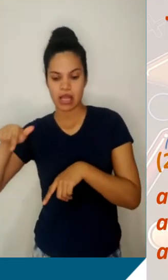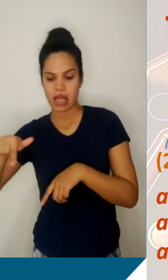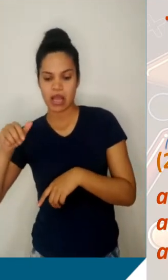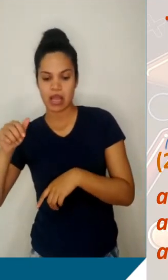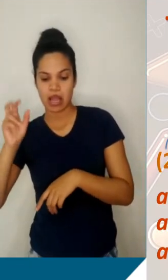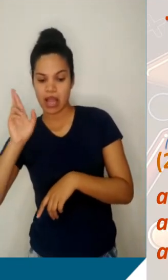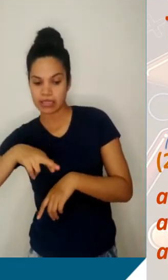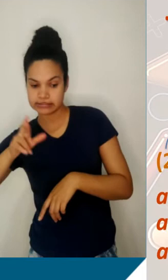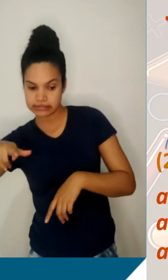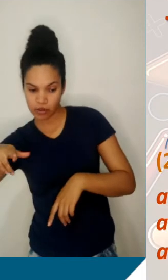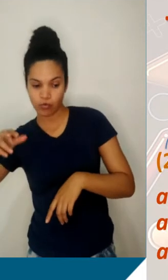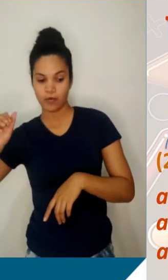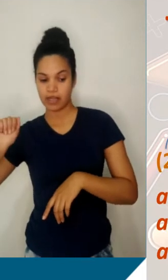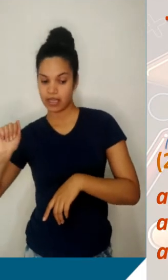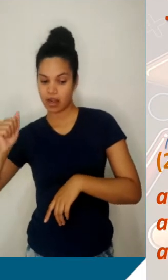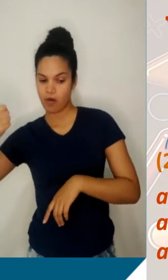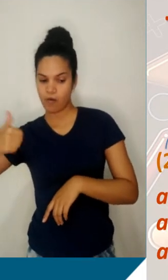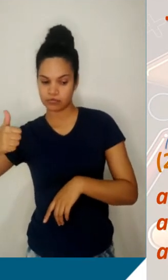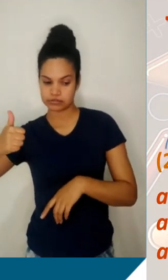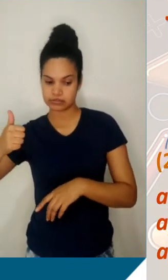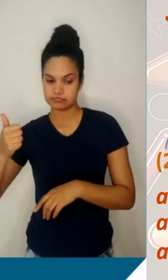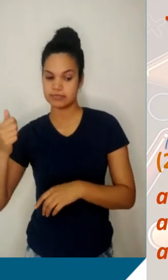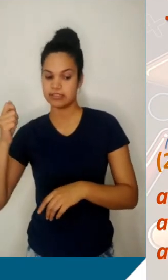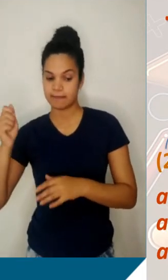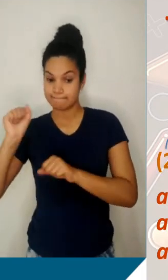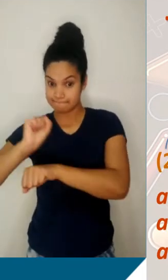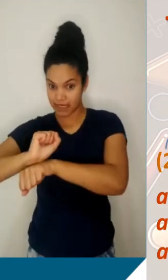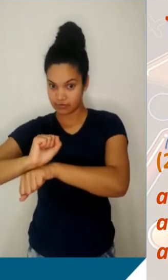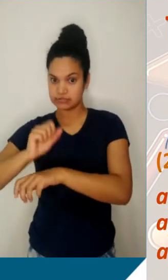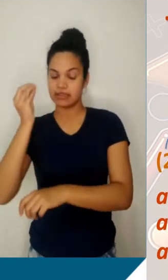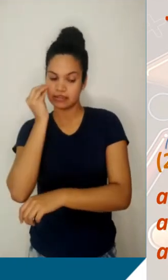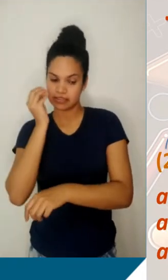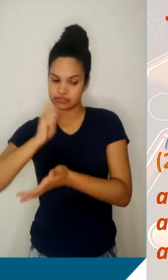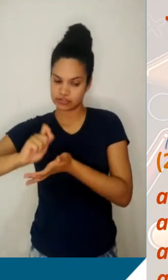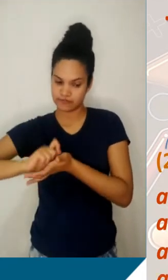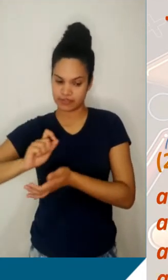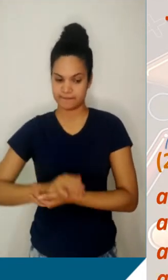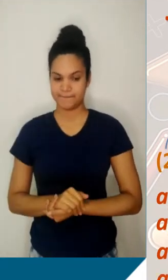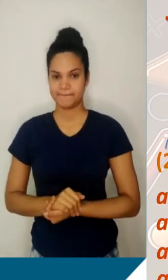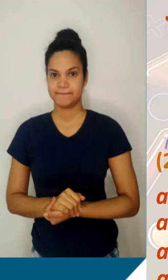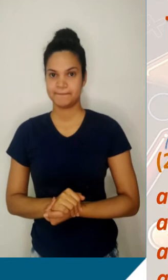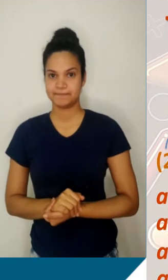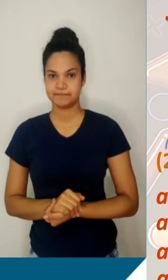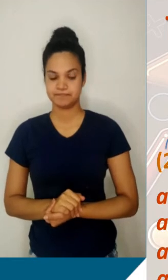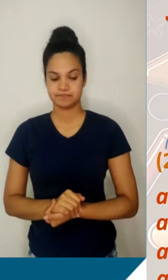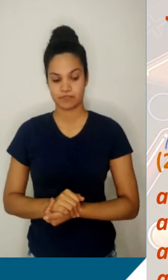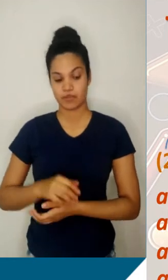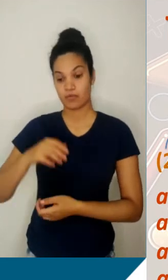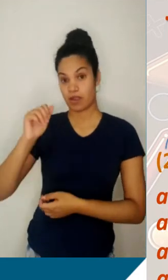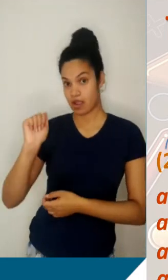Pausa o vídeo e tenta escrever sozinho agora para a gente. Bem, o A11 é o A7